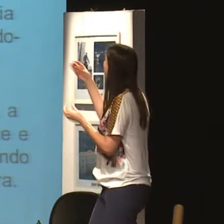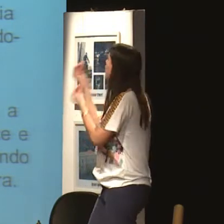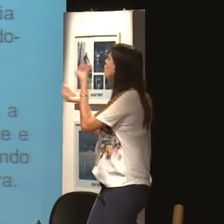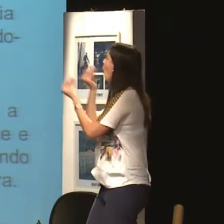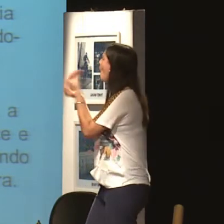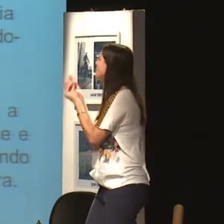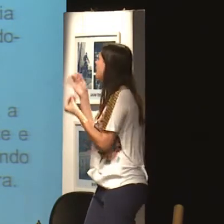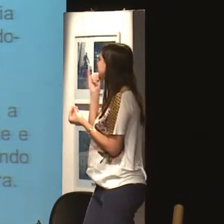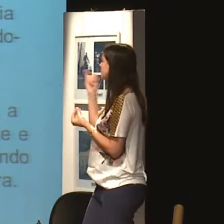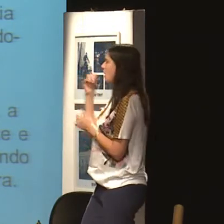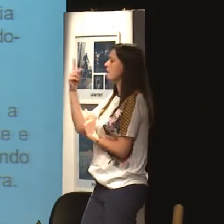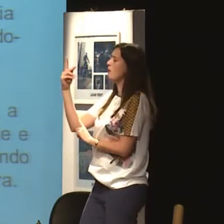respaldando a ideia de posse.